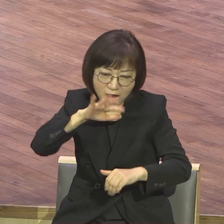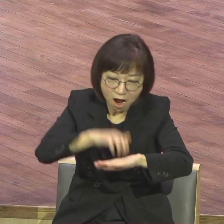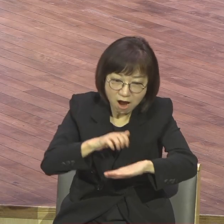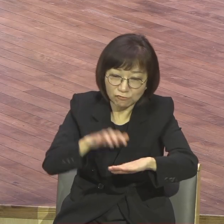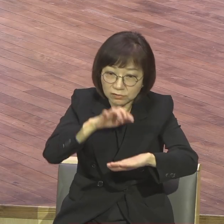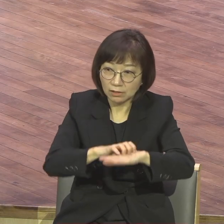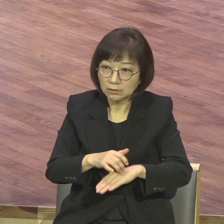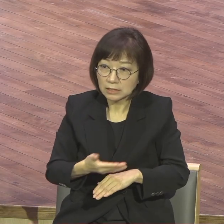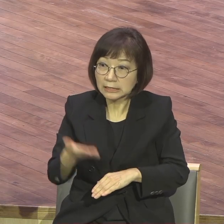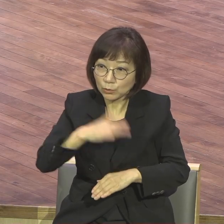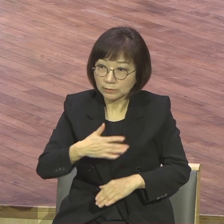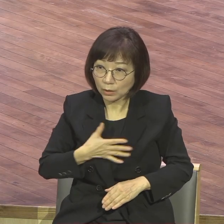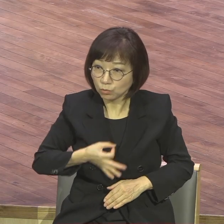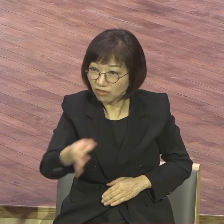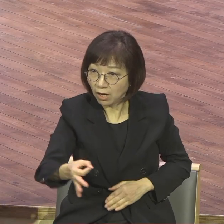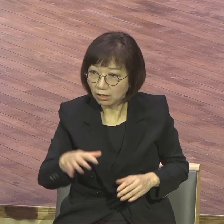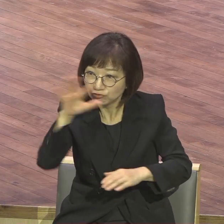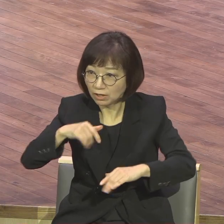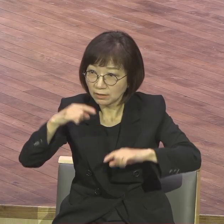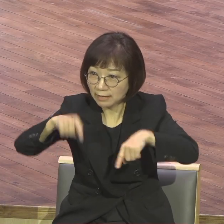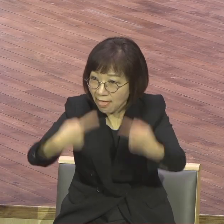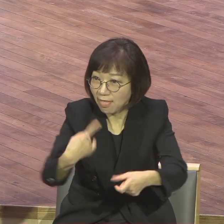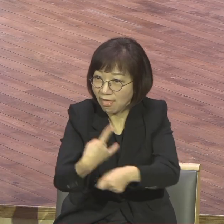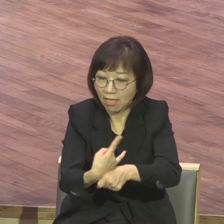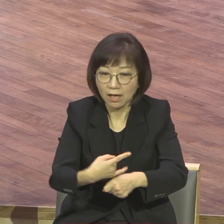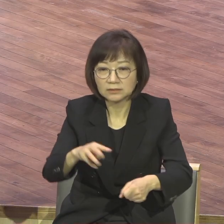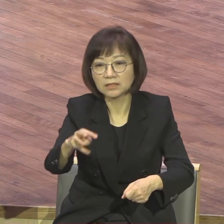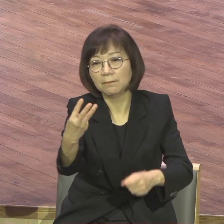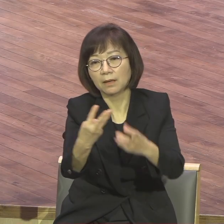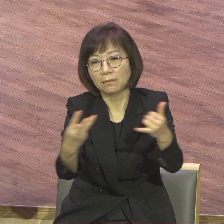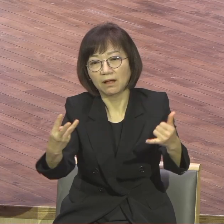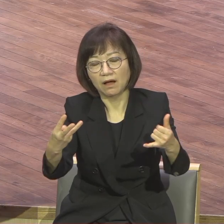받겠다고 그거 떨어뜨렸다고 울고